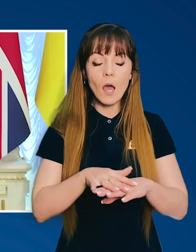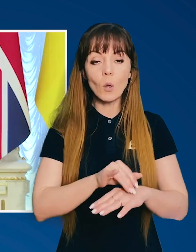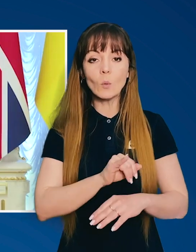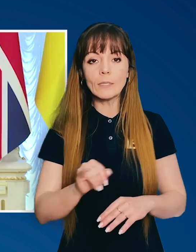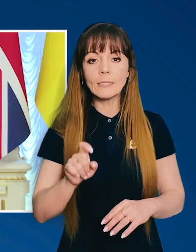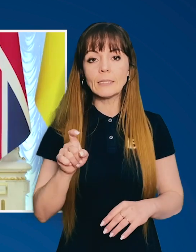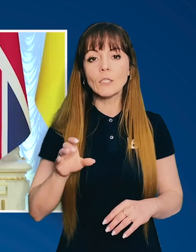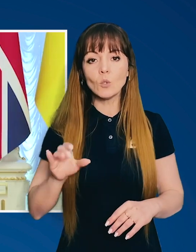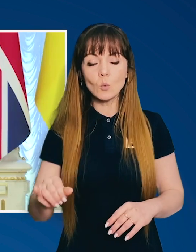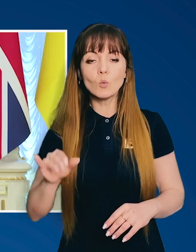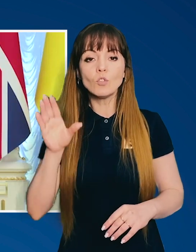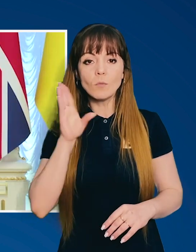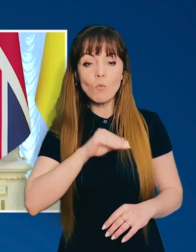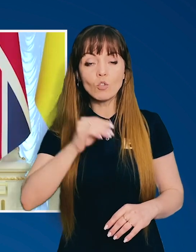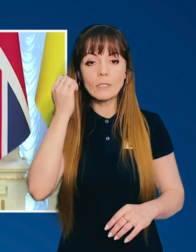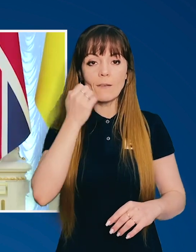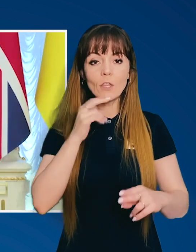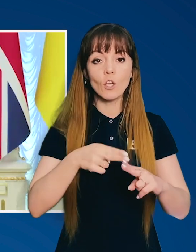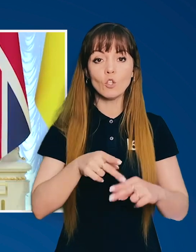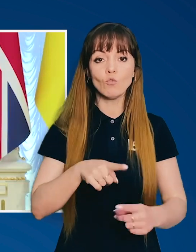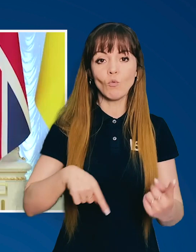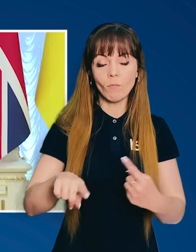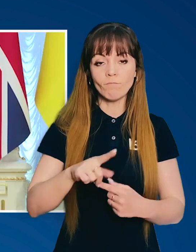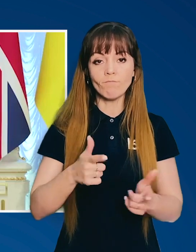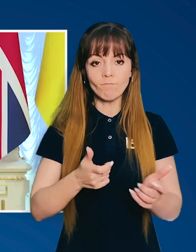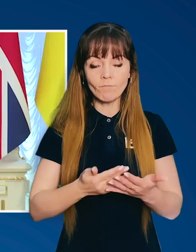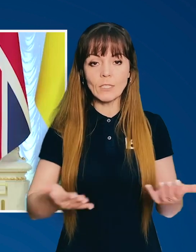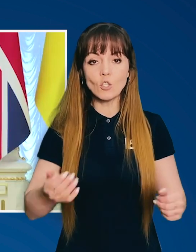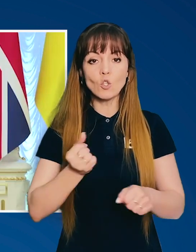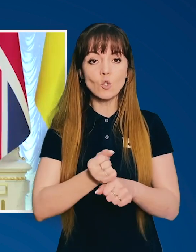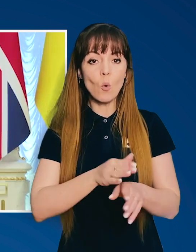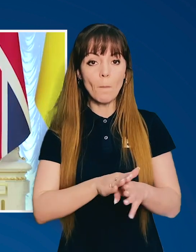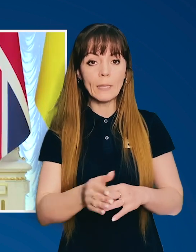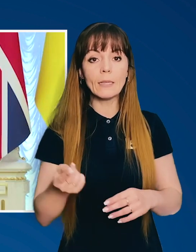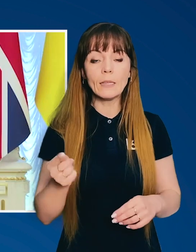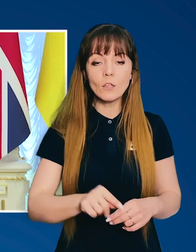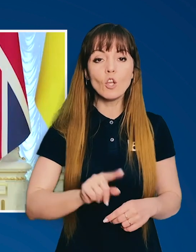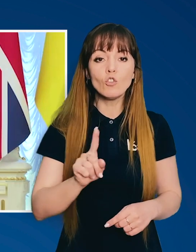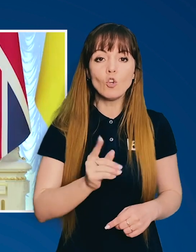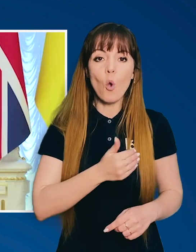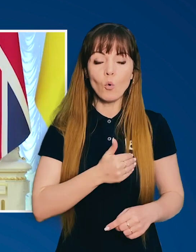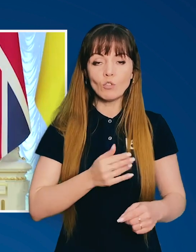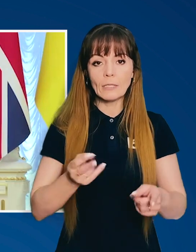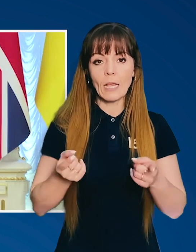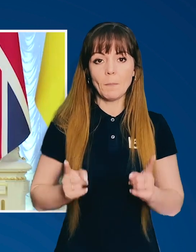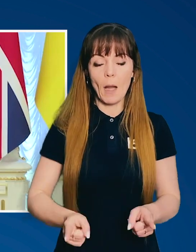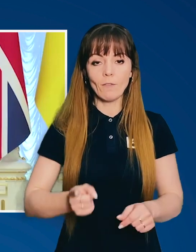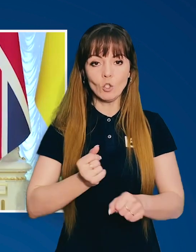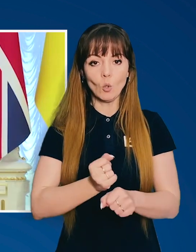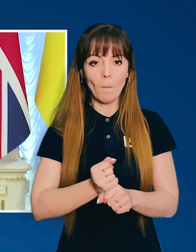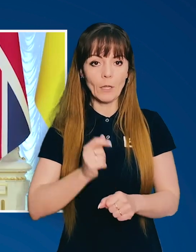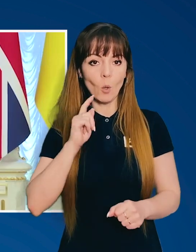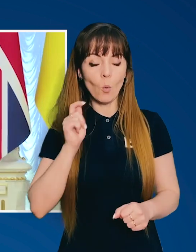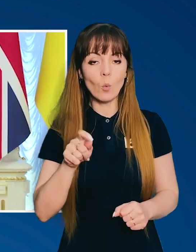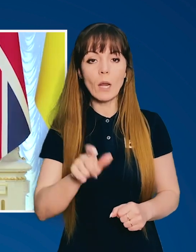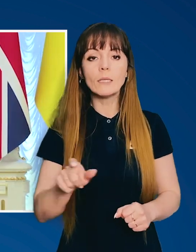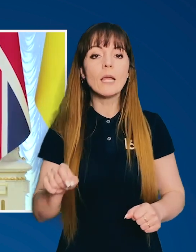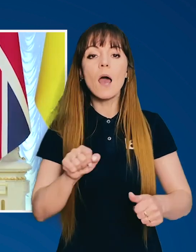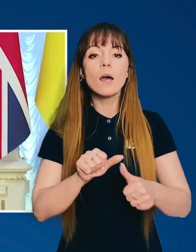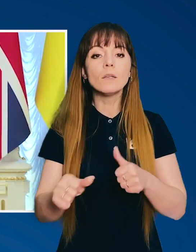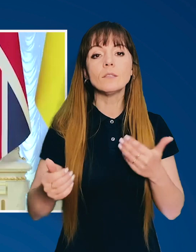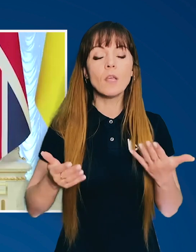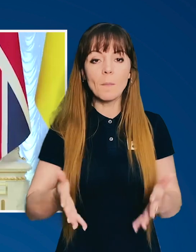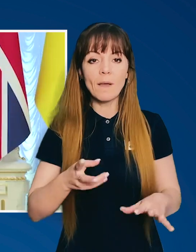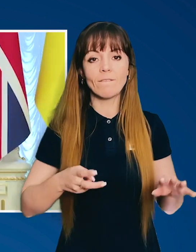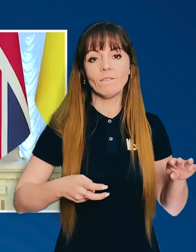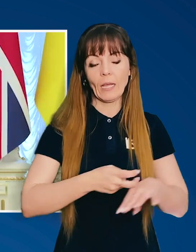Український народ і ЗСУ зможуть завдяки цьому зробити те, чого хочуть, насправді, зробити